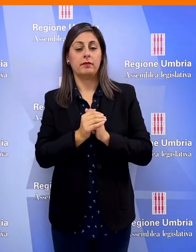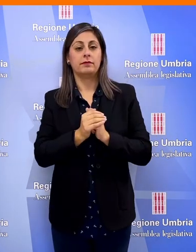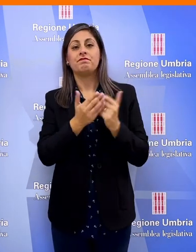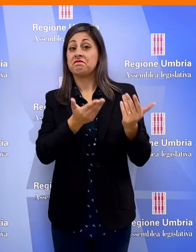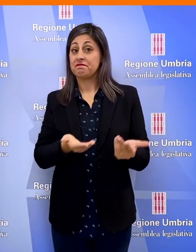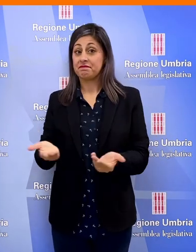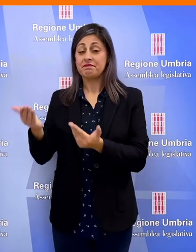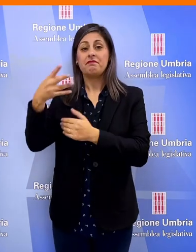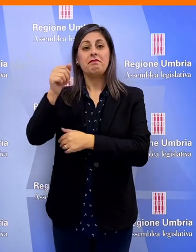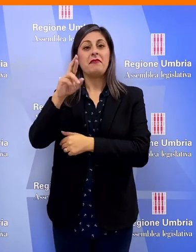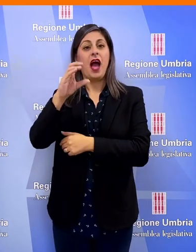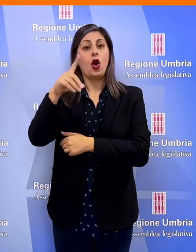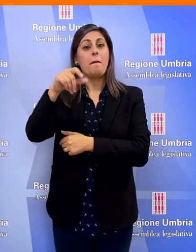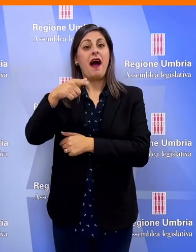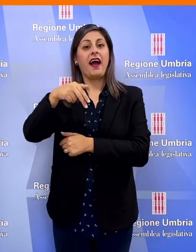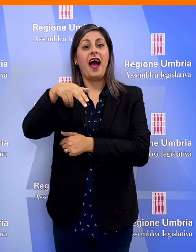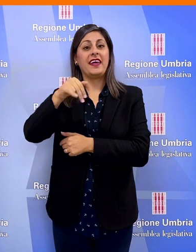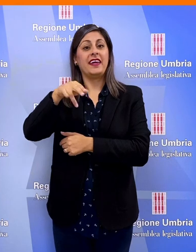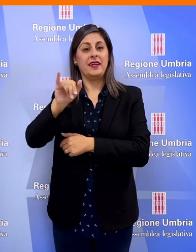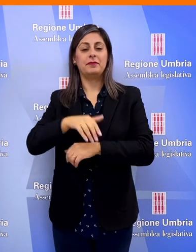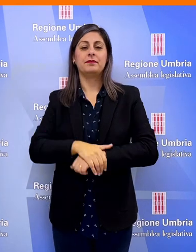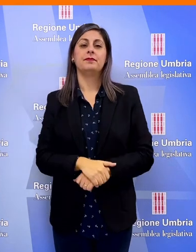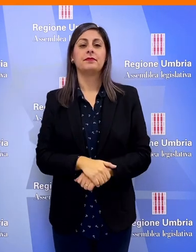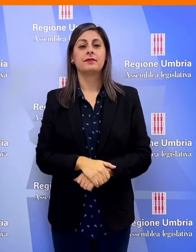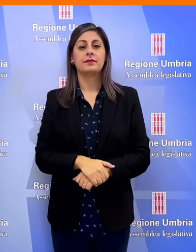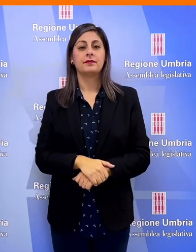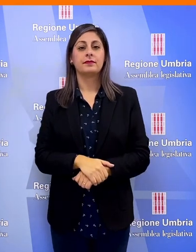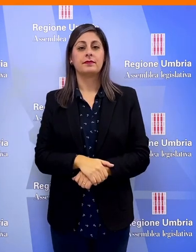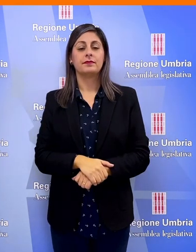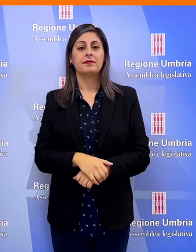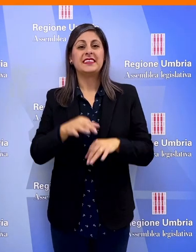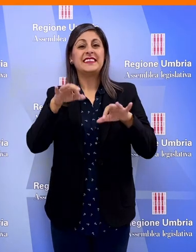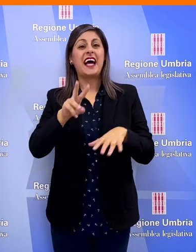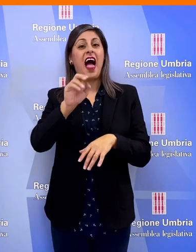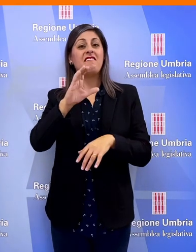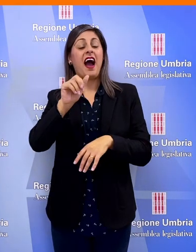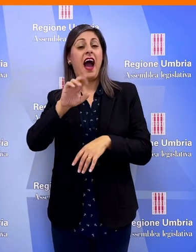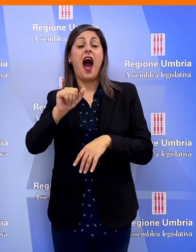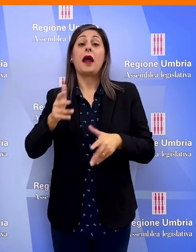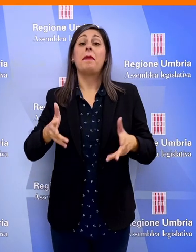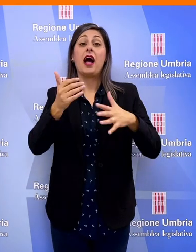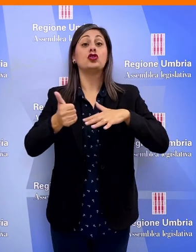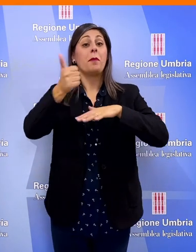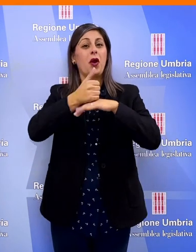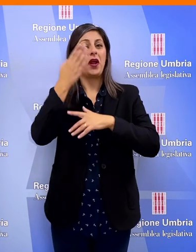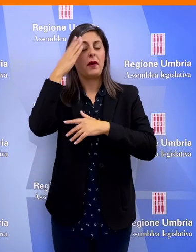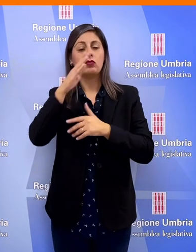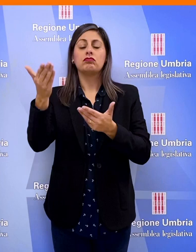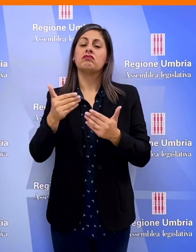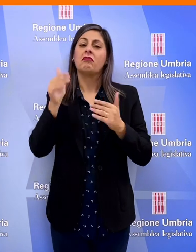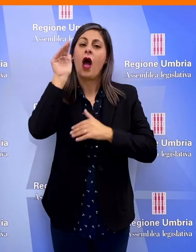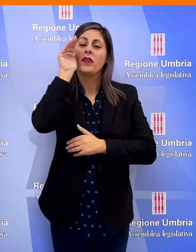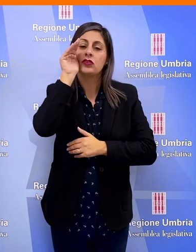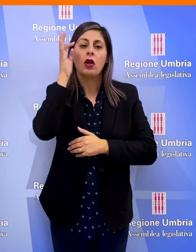Umbria Ce ne parla in questo servizio Marco Paganini La Sala della Vaccara di Palazzo di Prioria a Perugia ha